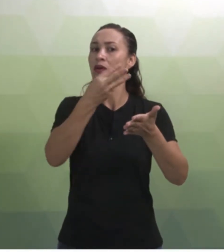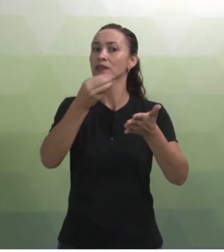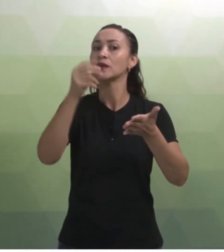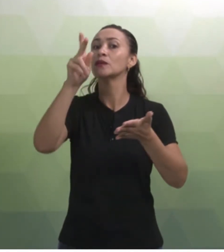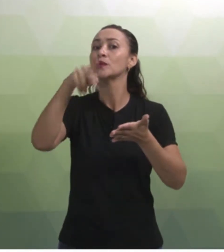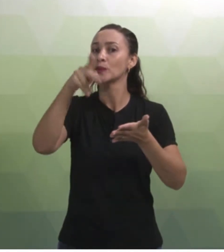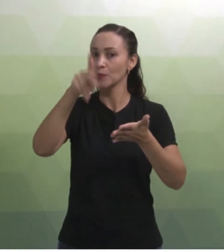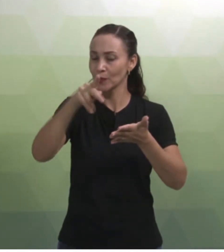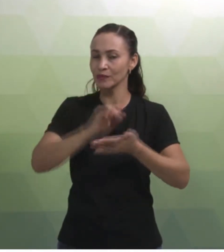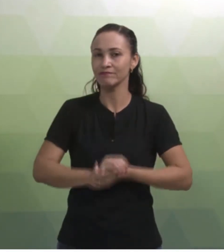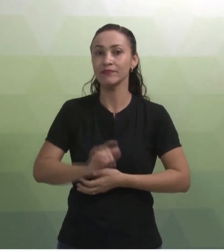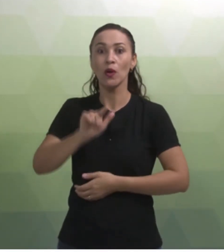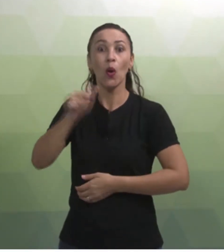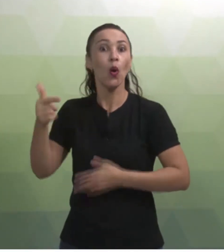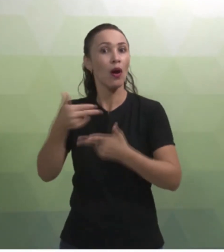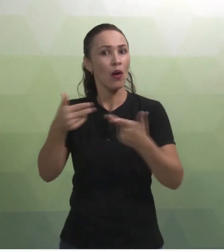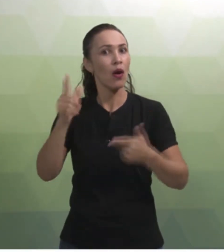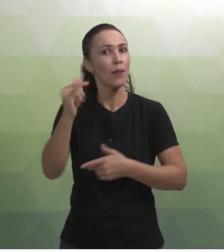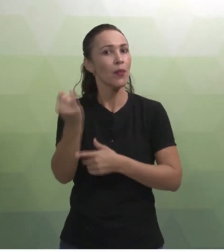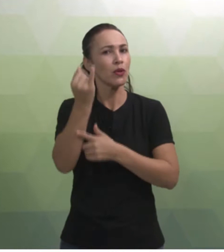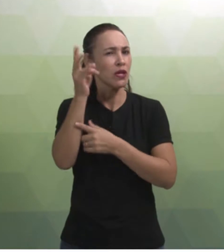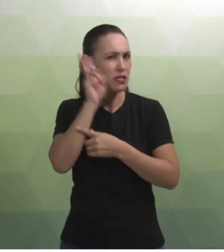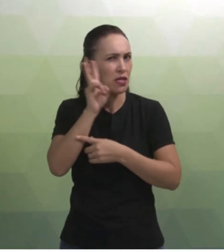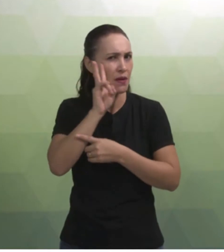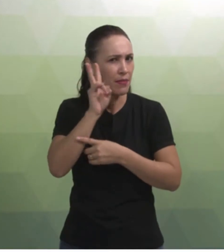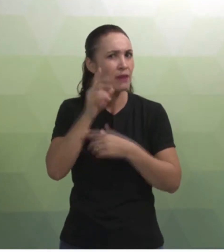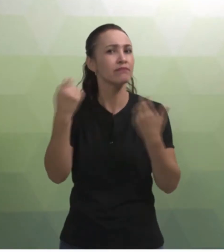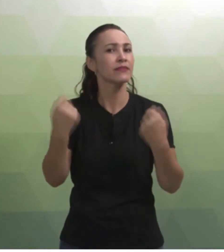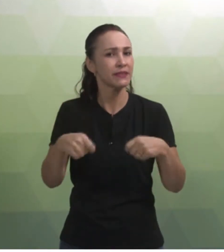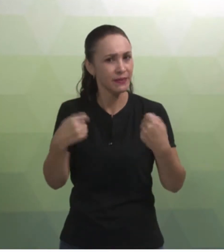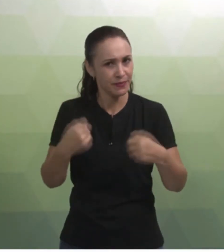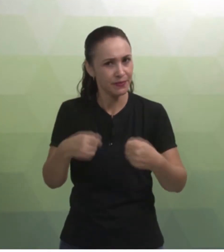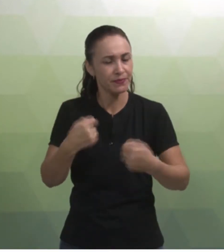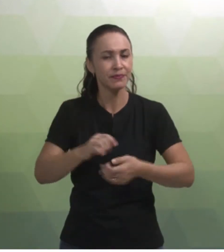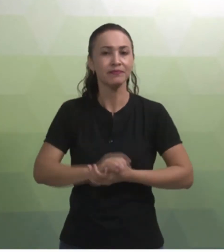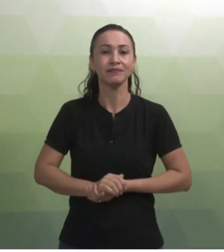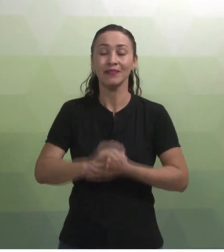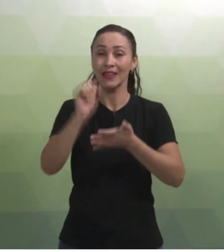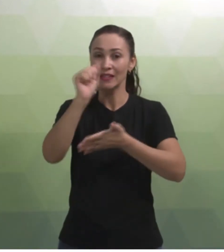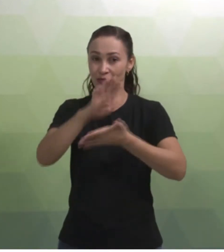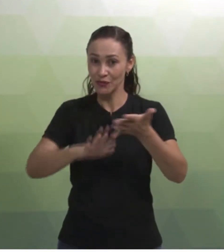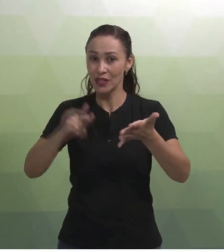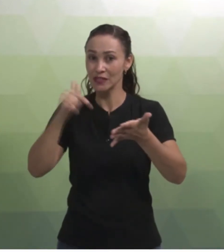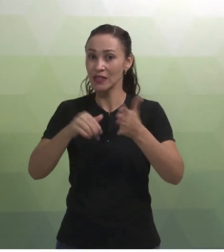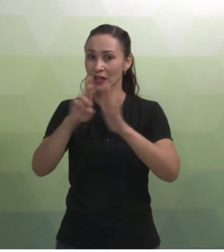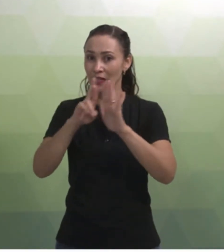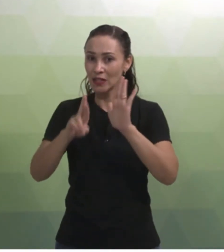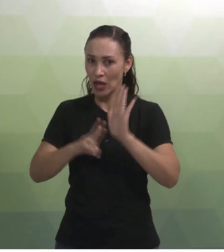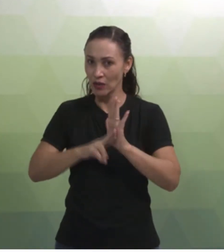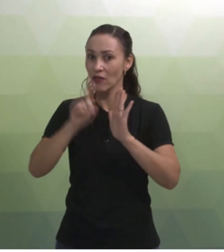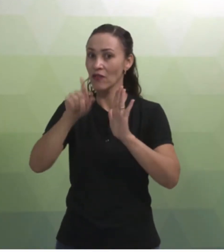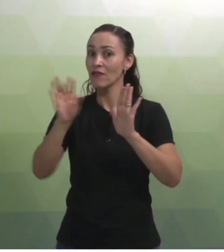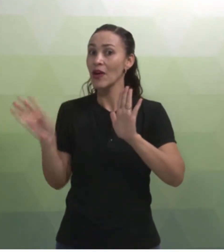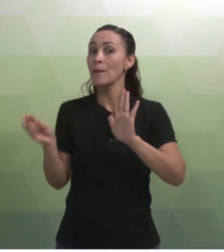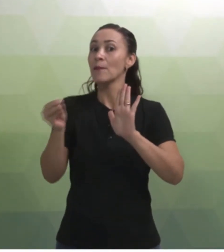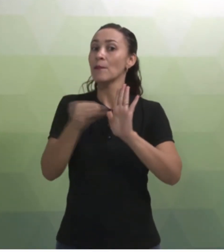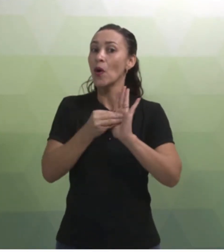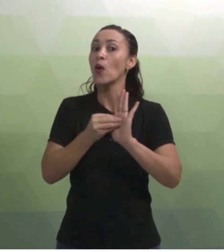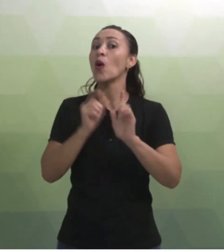pontos. Outra coisa importante que vocês devem se lembrar. Essa atividade, esse relatório, ele será postado lá no